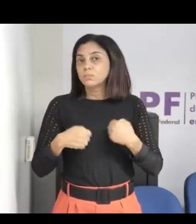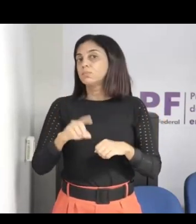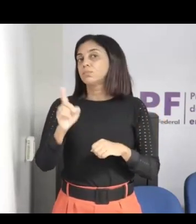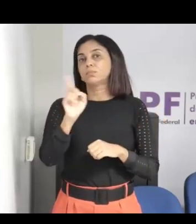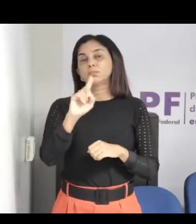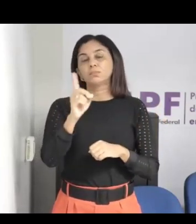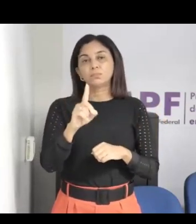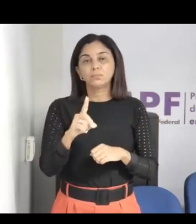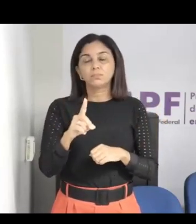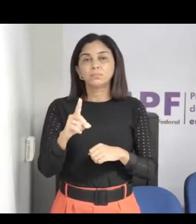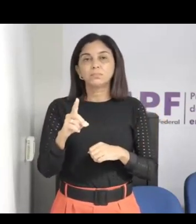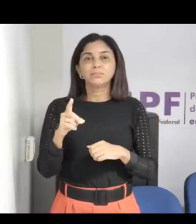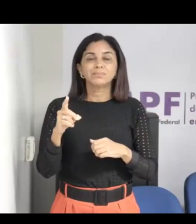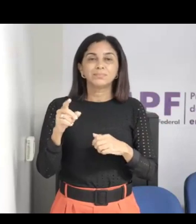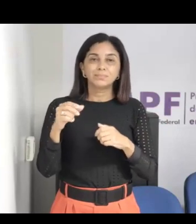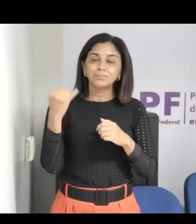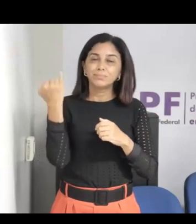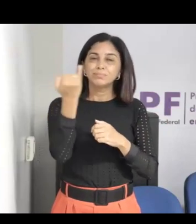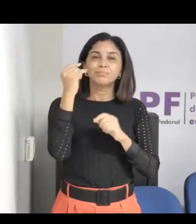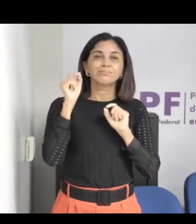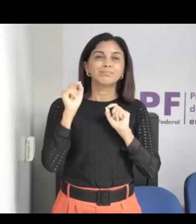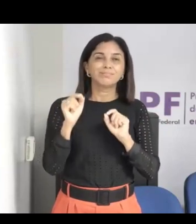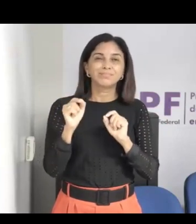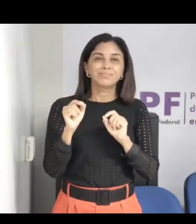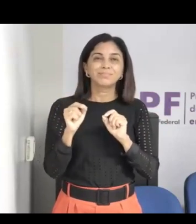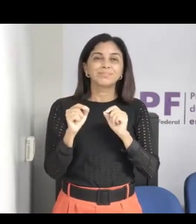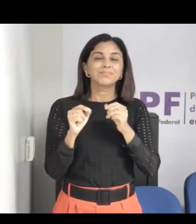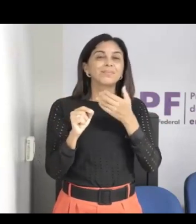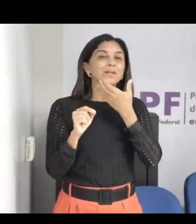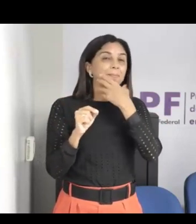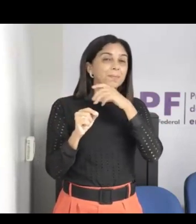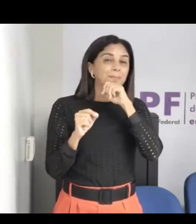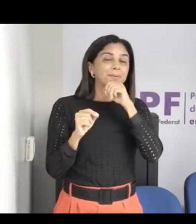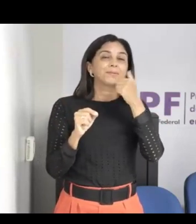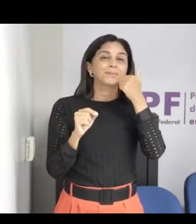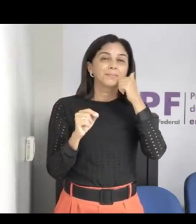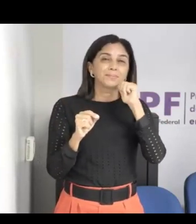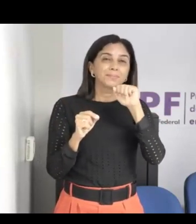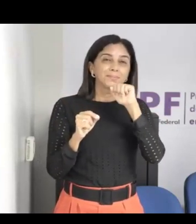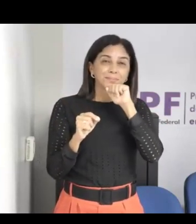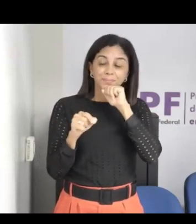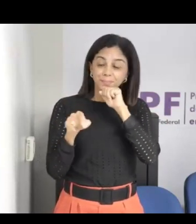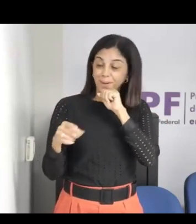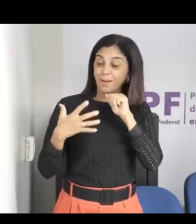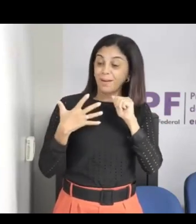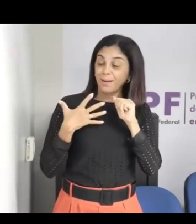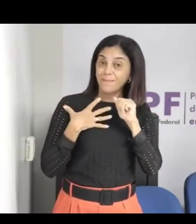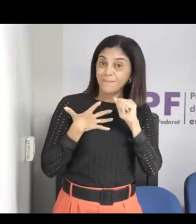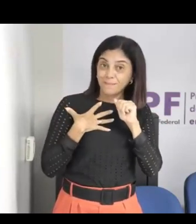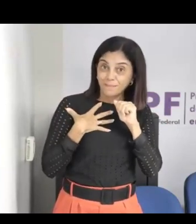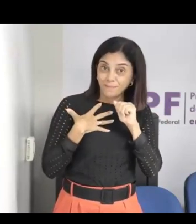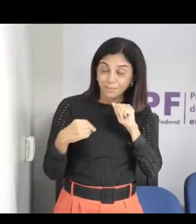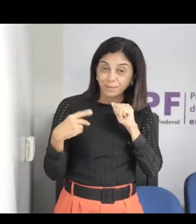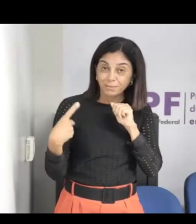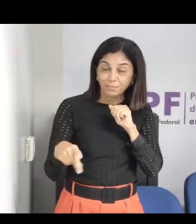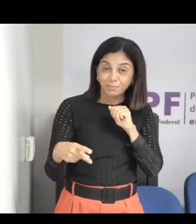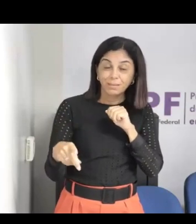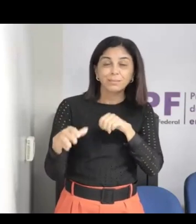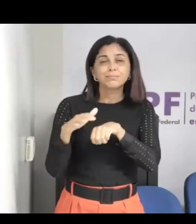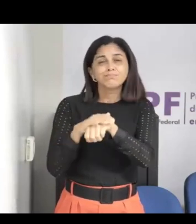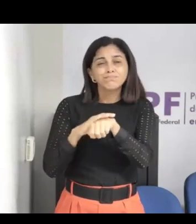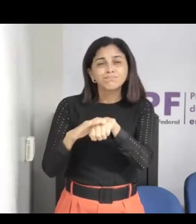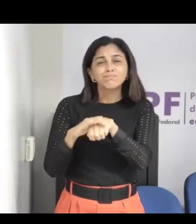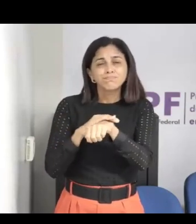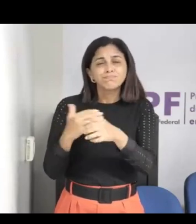então por isso que é muito importante que os pais sejam próximos, sejam amigos, tratem dessa questão com as crianças, para a